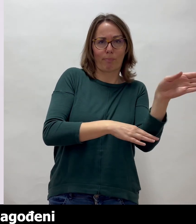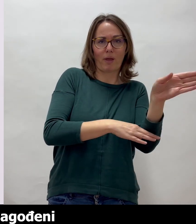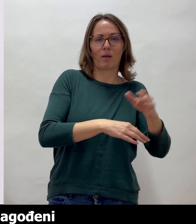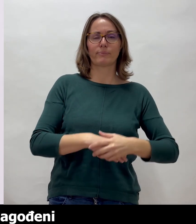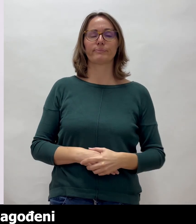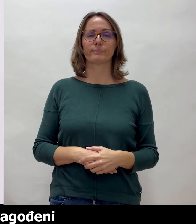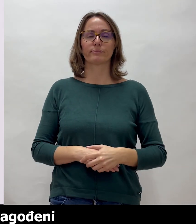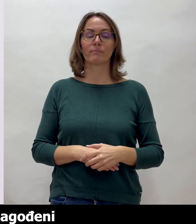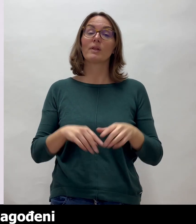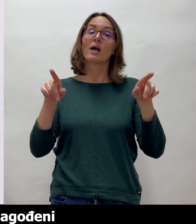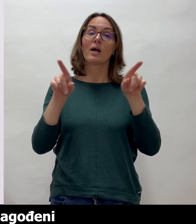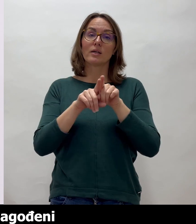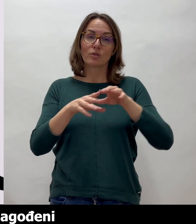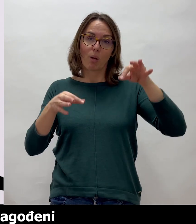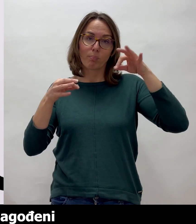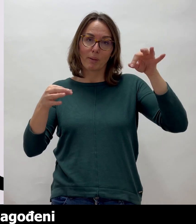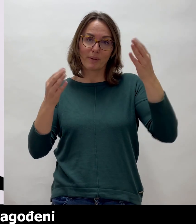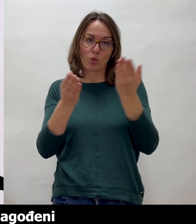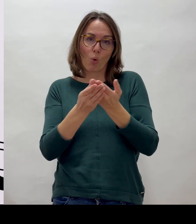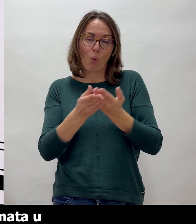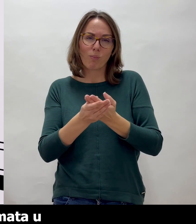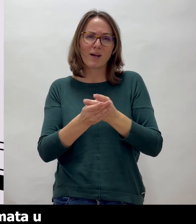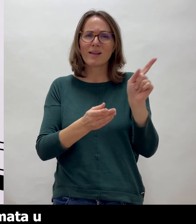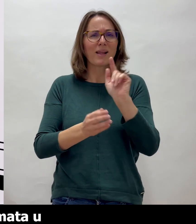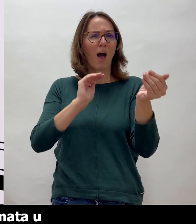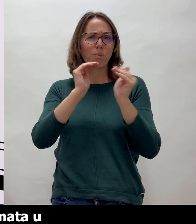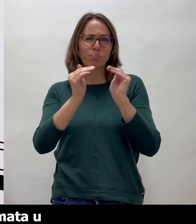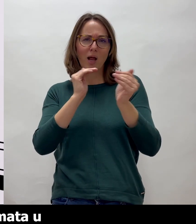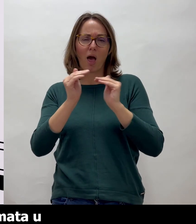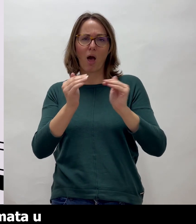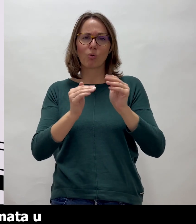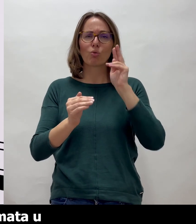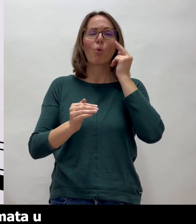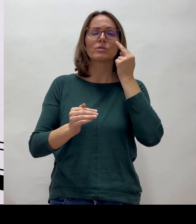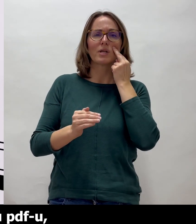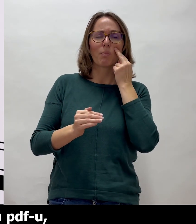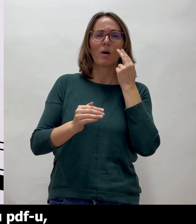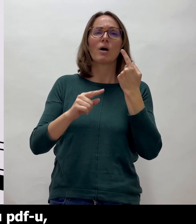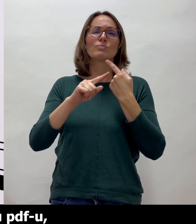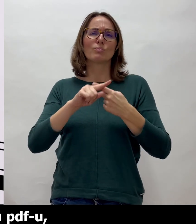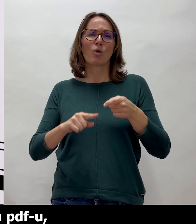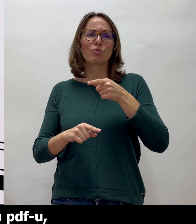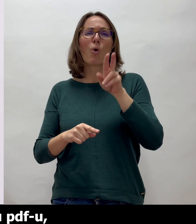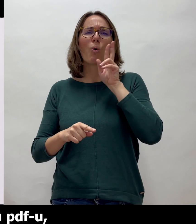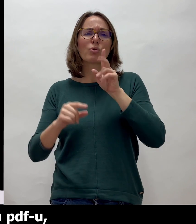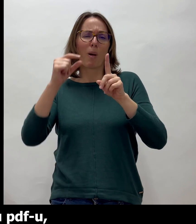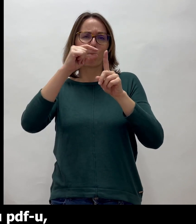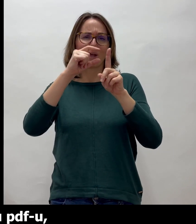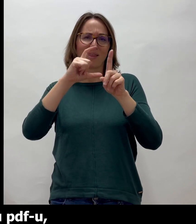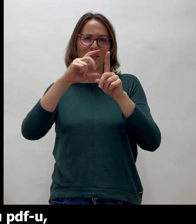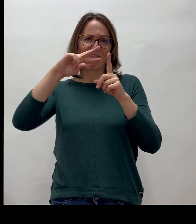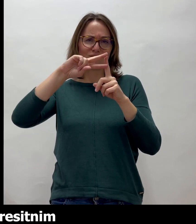Nalazi nisu prilagođeni osobama s oštećenjem vida, što zbog formata u digitalnom obliku koji je često u PDF-u,